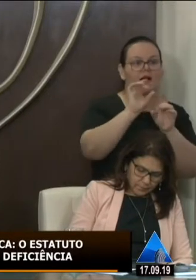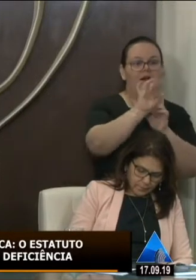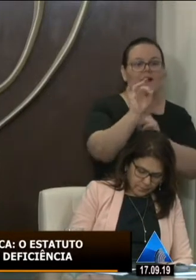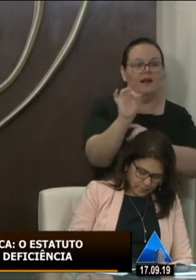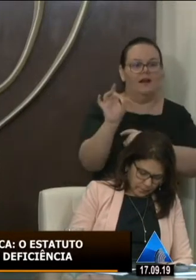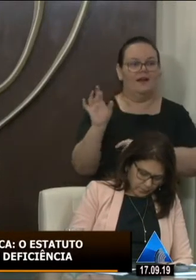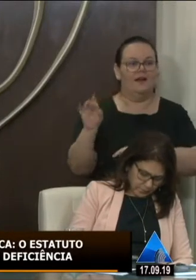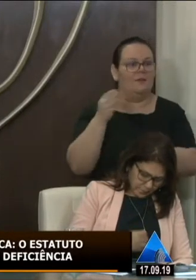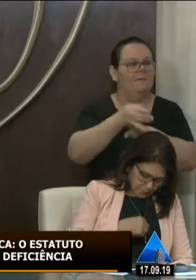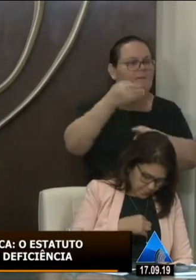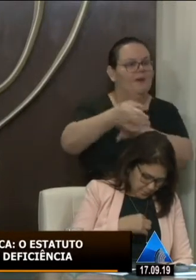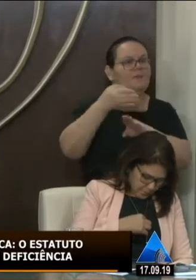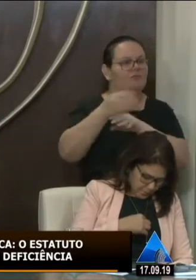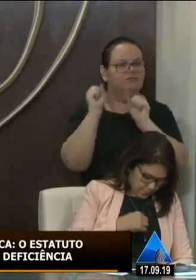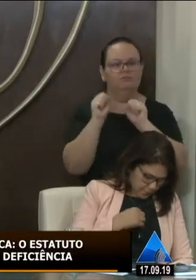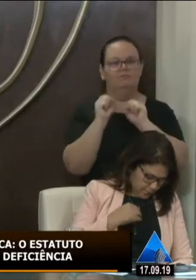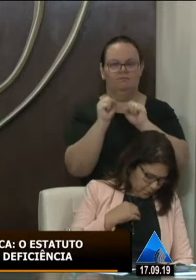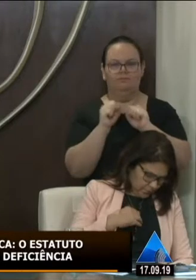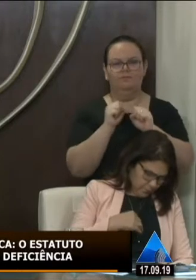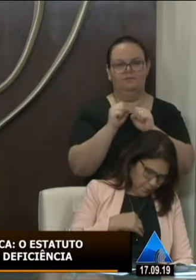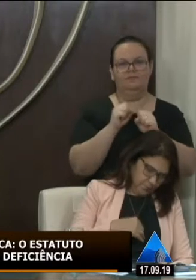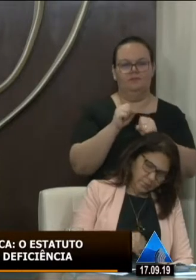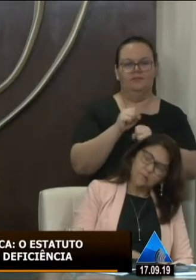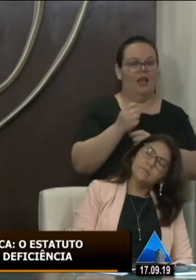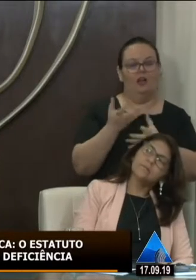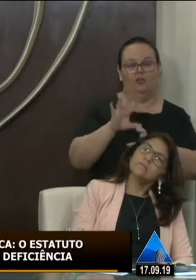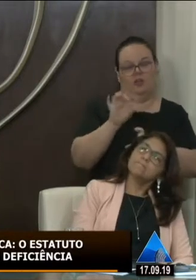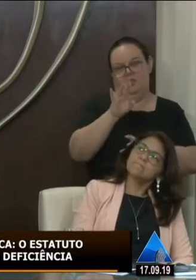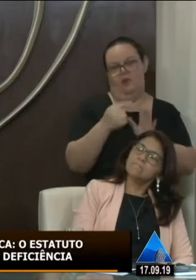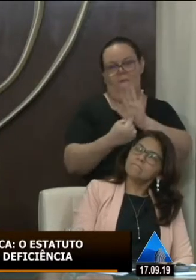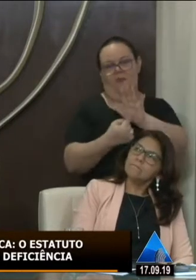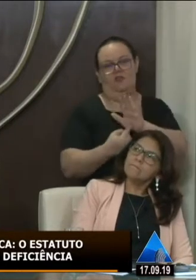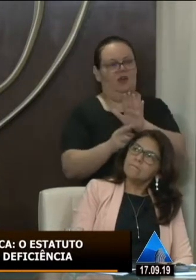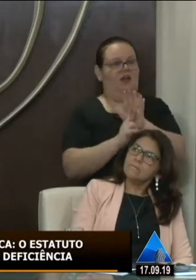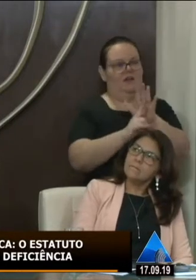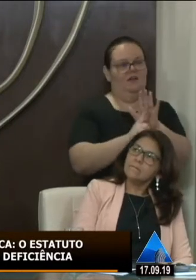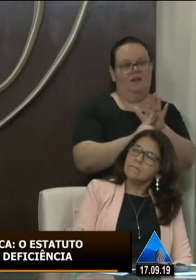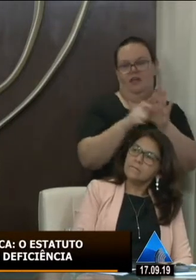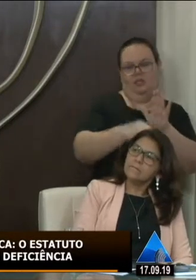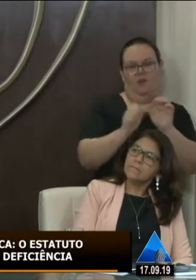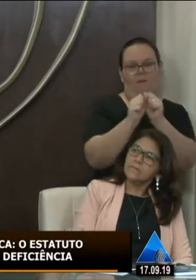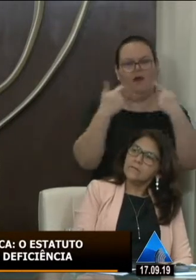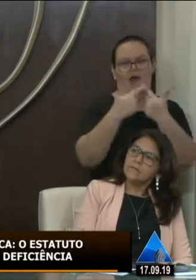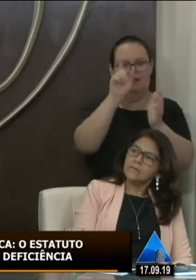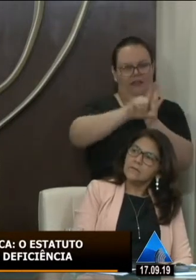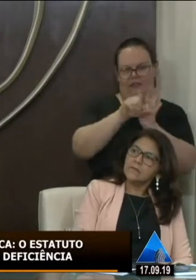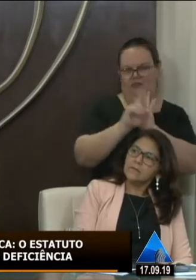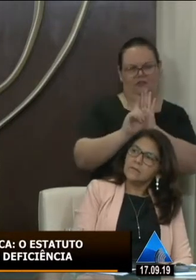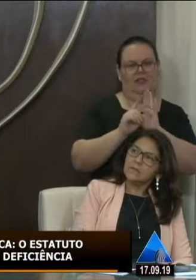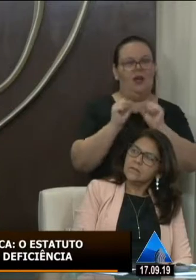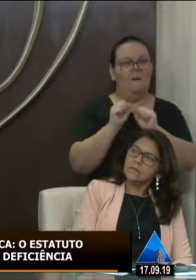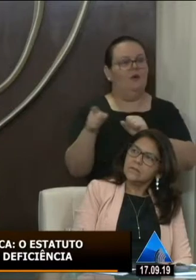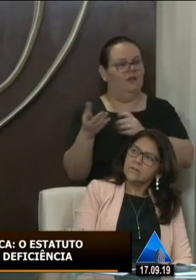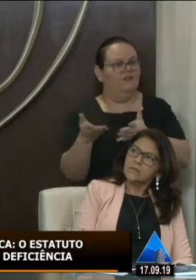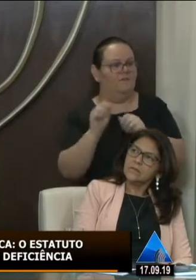se sinta participante eu não quis simplesmente apresentar e protocolar na Assembleia de Lei um projeto de lei poderia ter feito